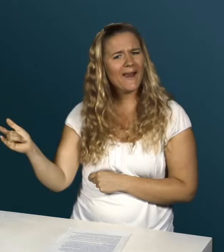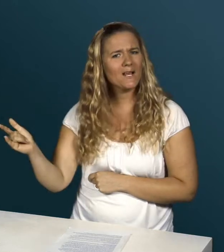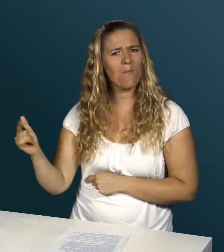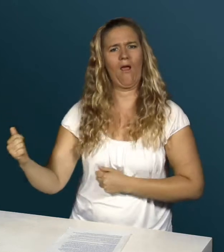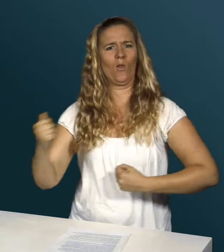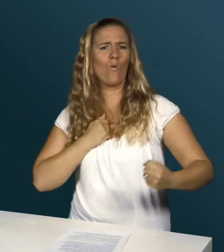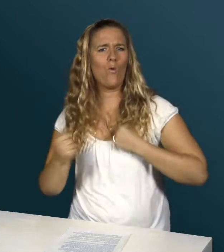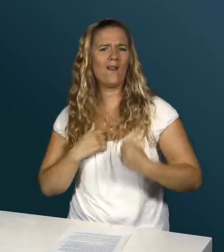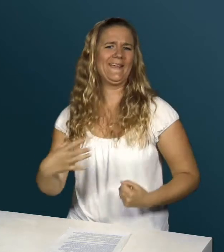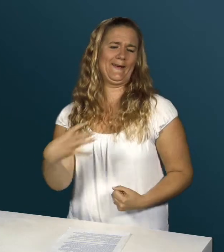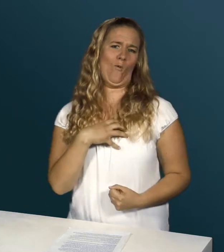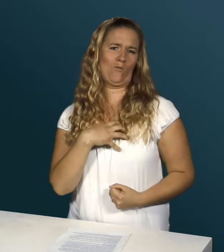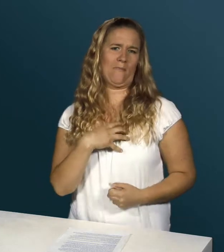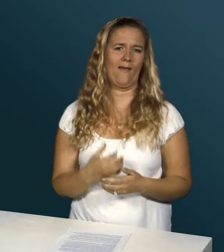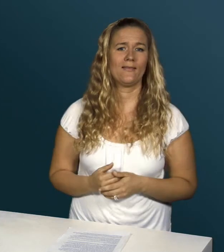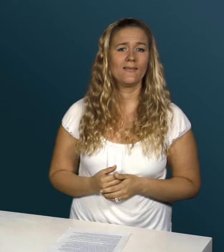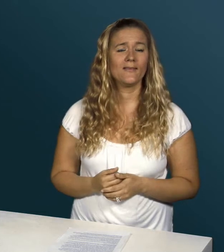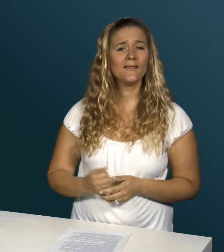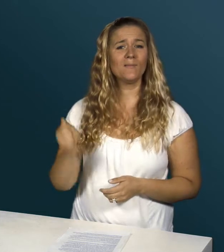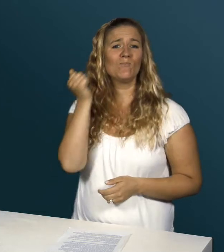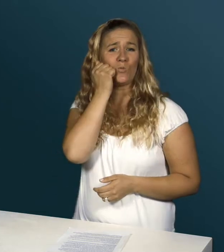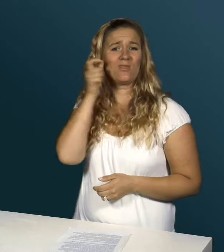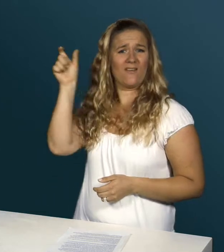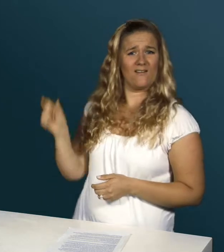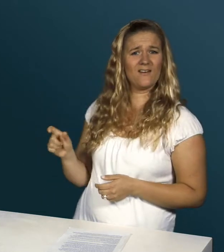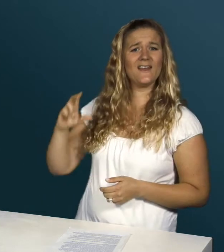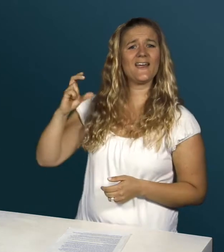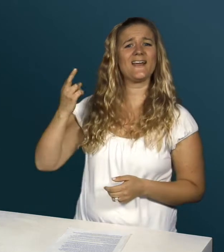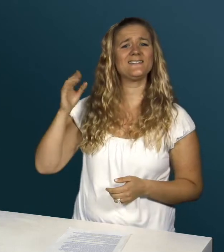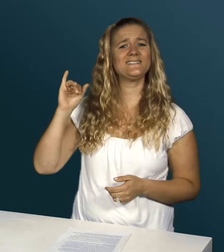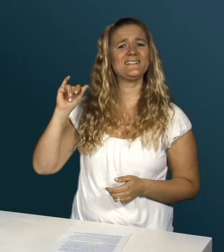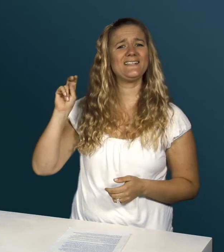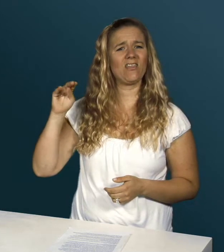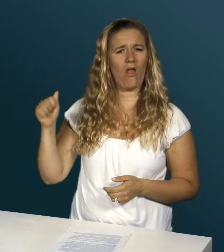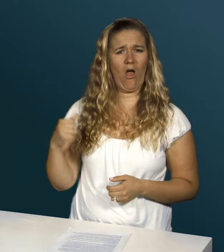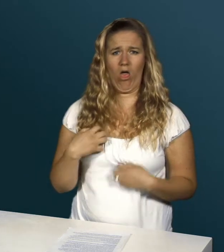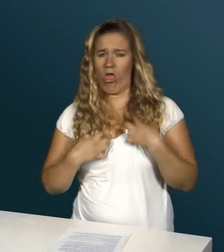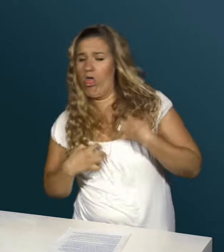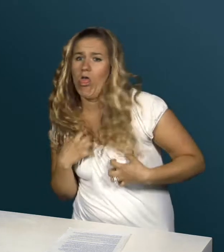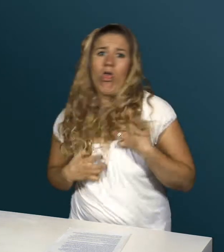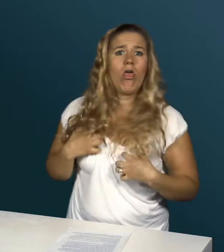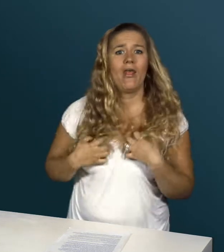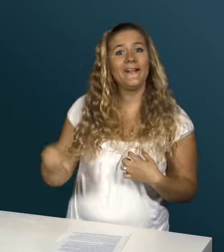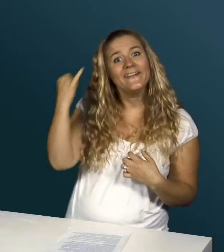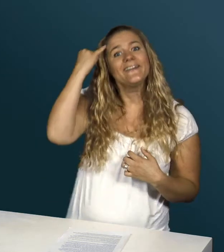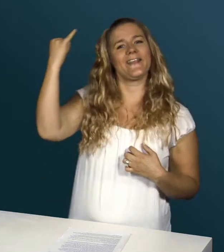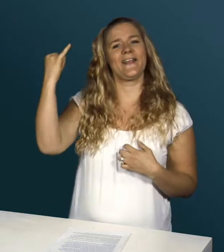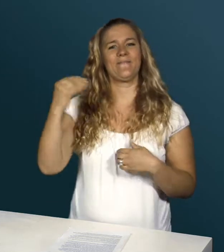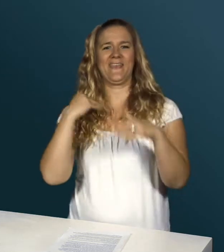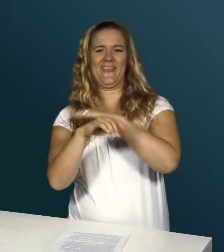sein wie sie. Seine Vorbilder sind Spider-Man, Hulk und Iron Man. Die besorgte Mutter Christina hatte eine